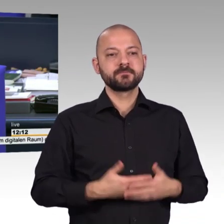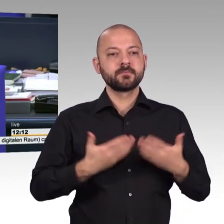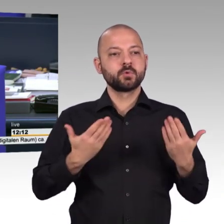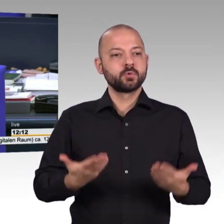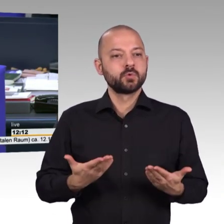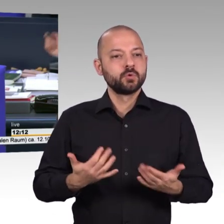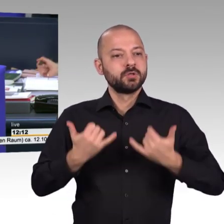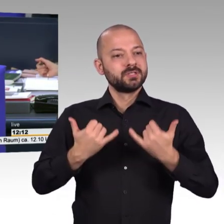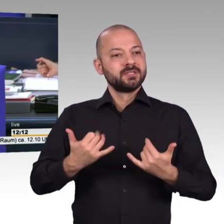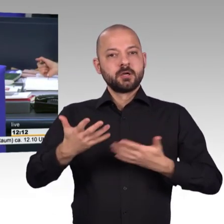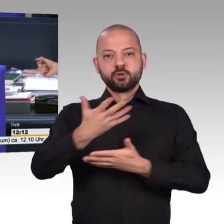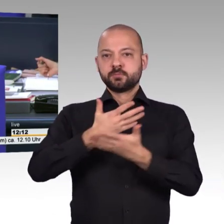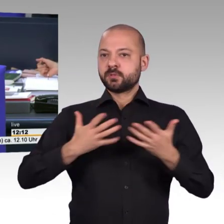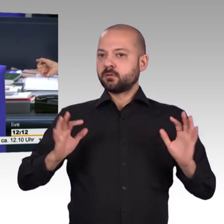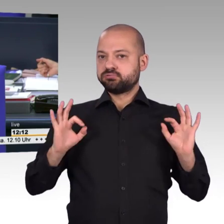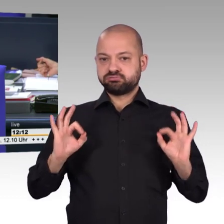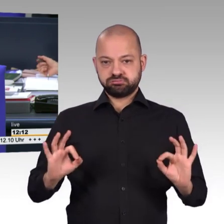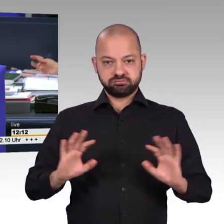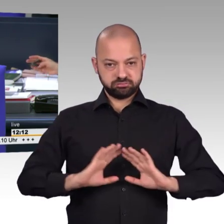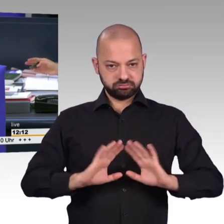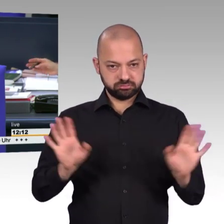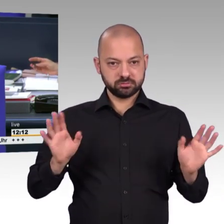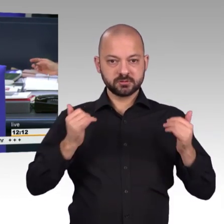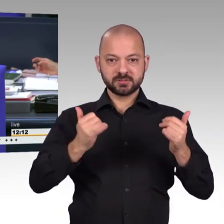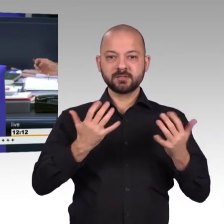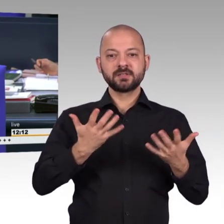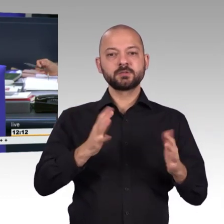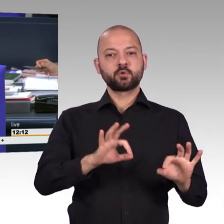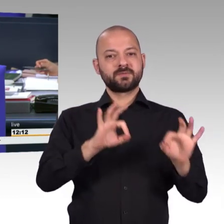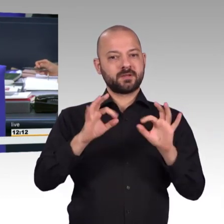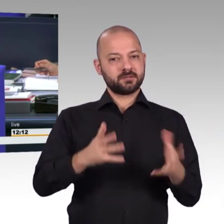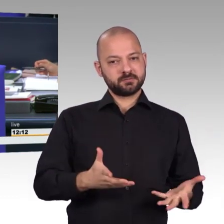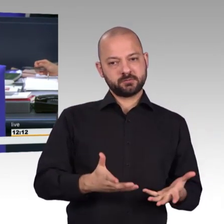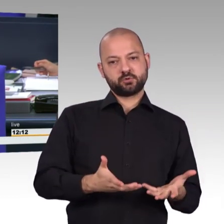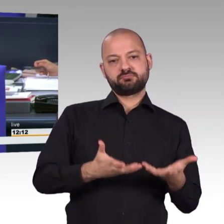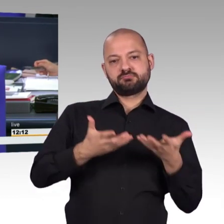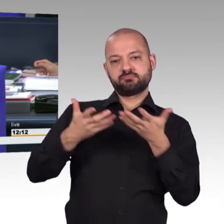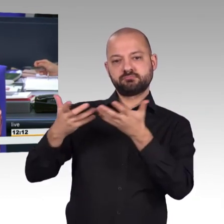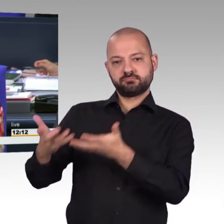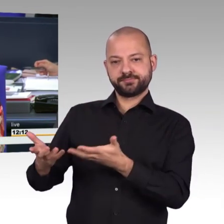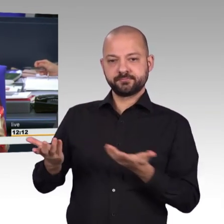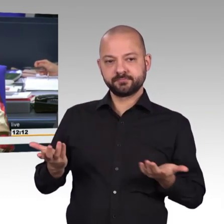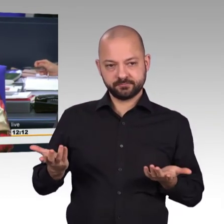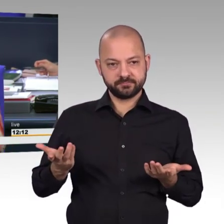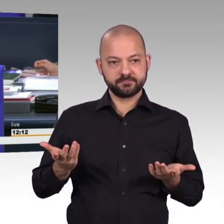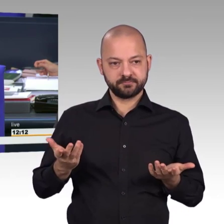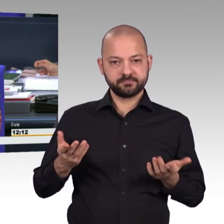Tagesordnung aufgeführten Ausschüsse vorgeschlagen. Die Federführung ist aber strittig. Die Fraktionen der CDU,